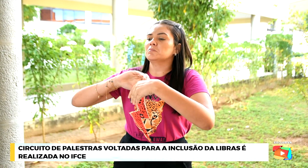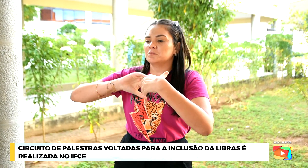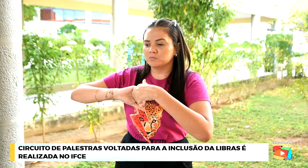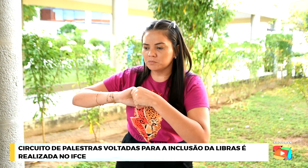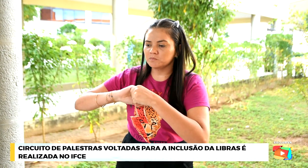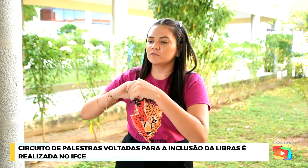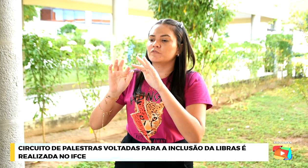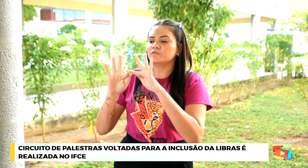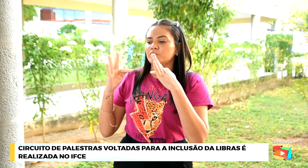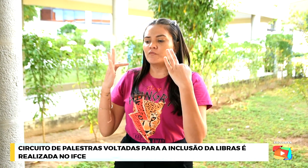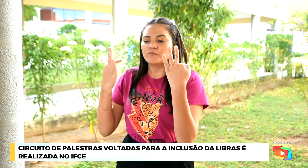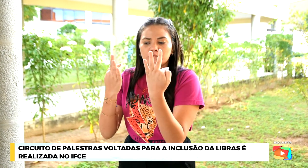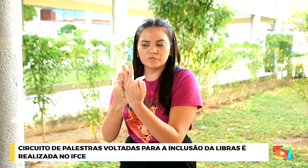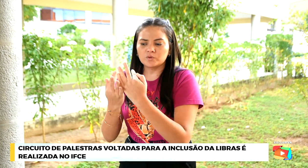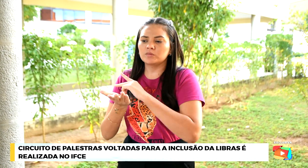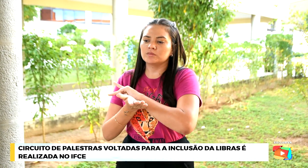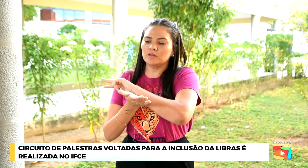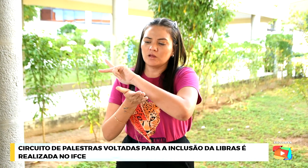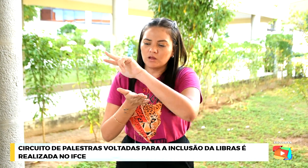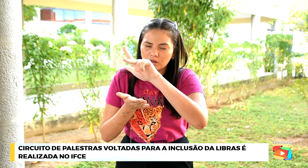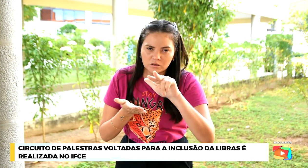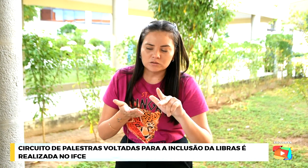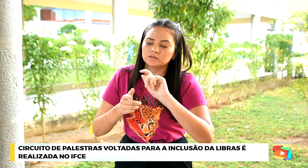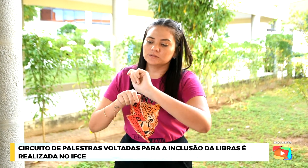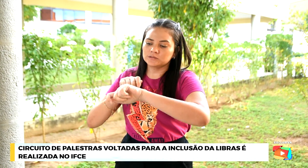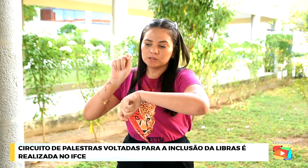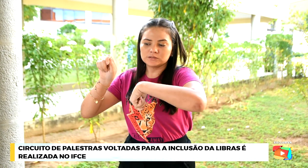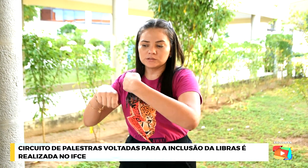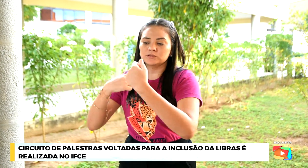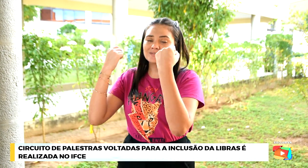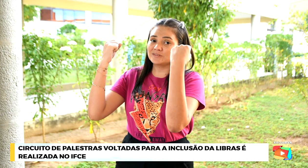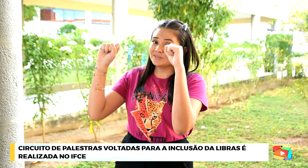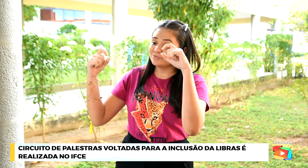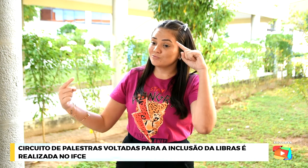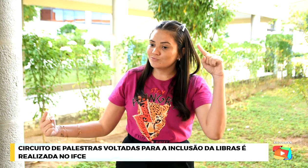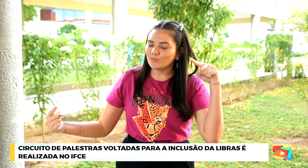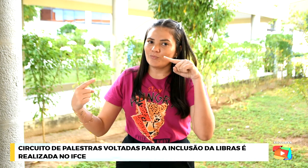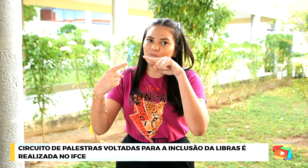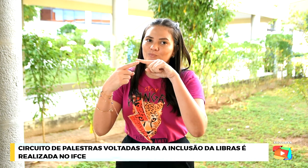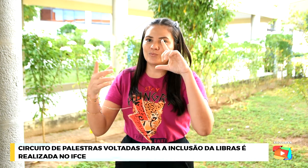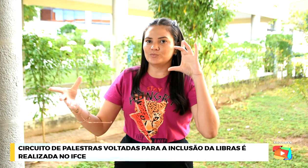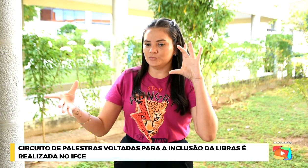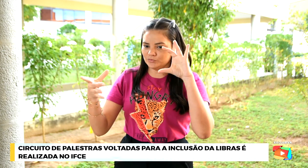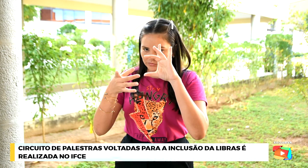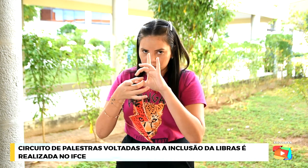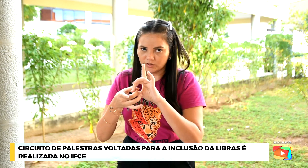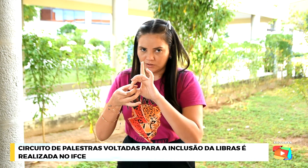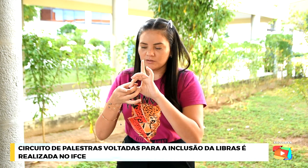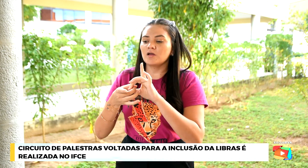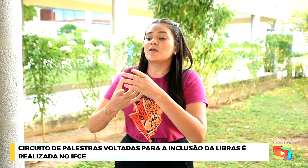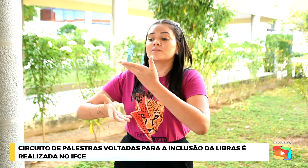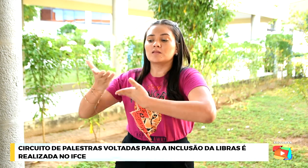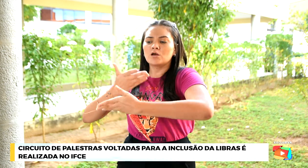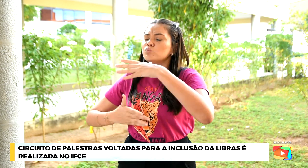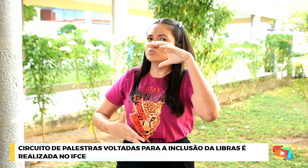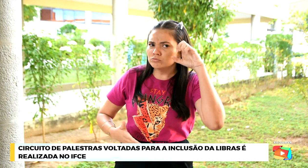desenvolver uma sinalização onde a gente trabalhe cumprimentos do dia a dia. Então o objetivo é exatamente isso,